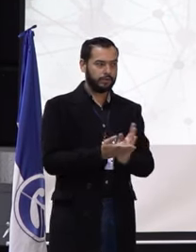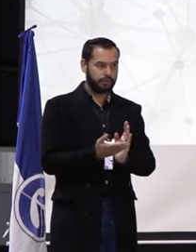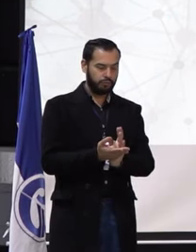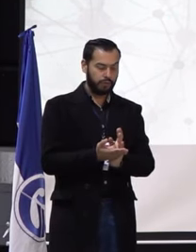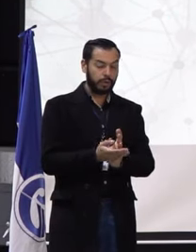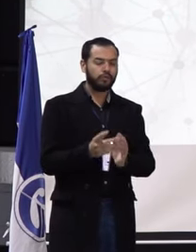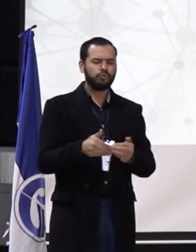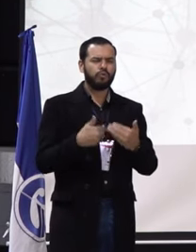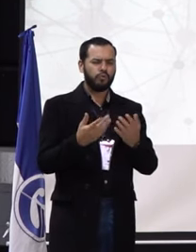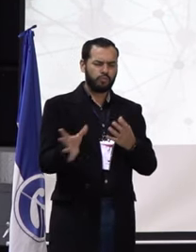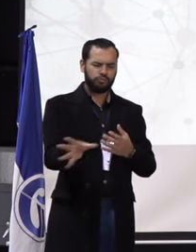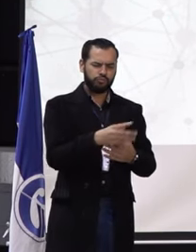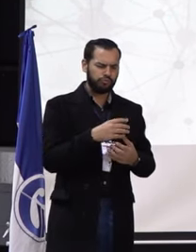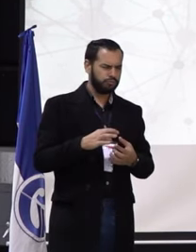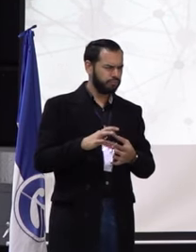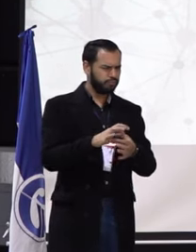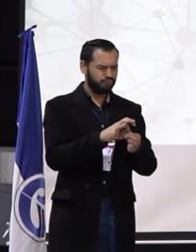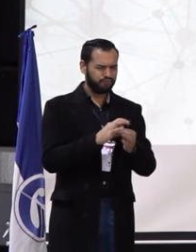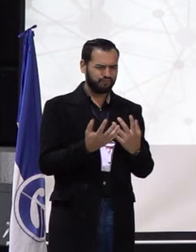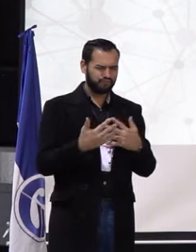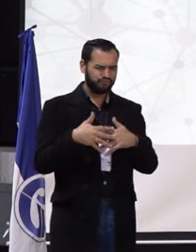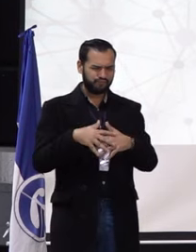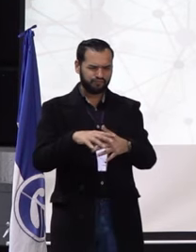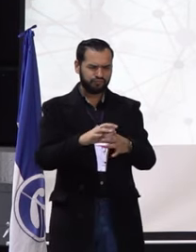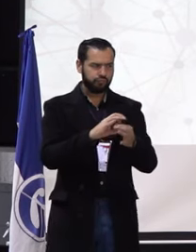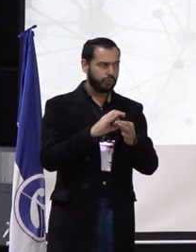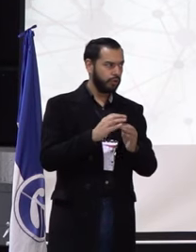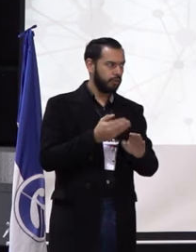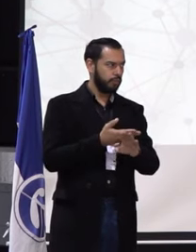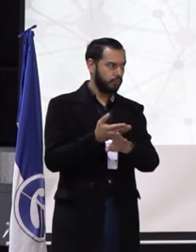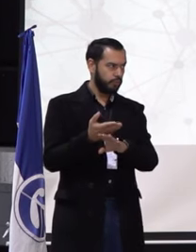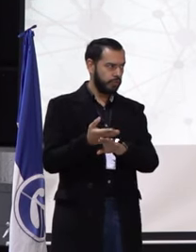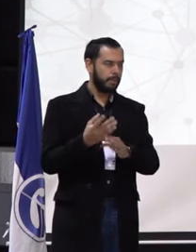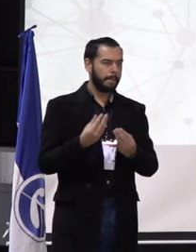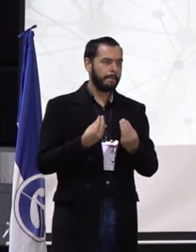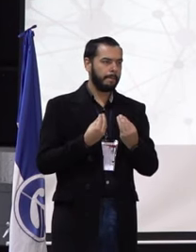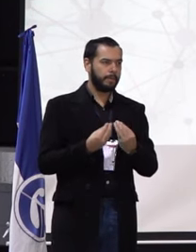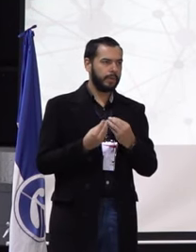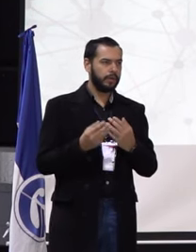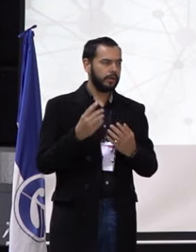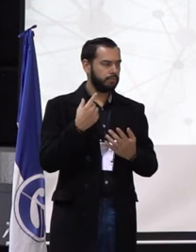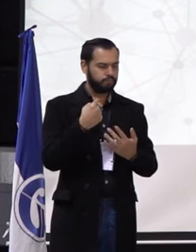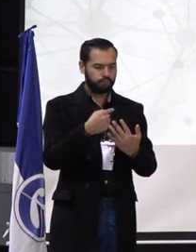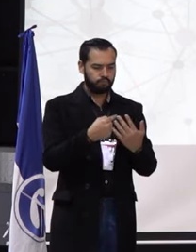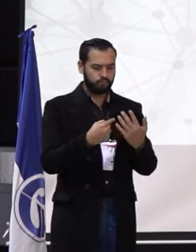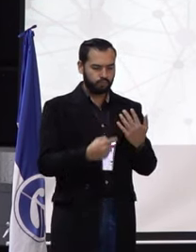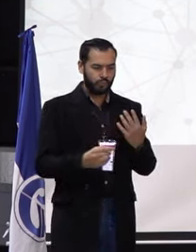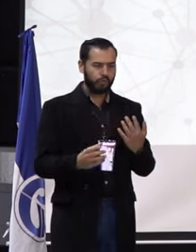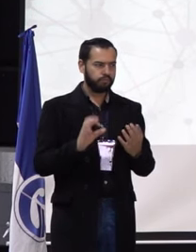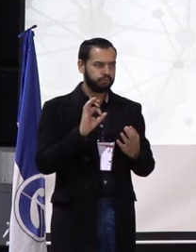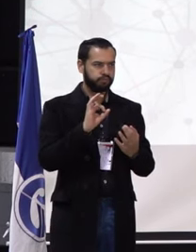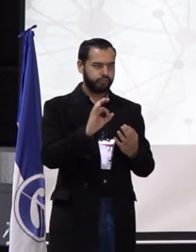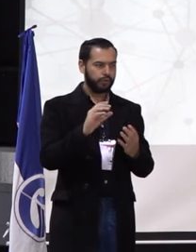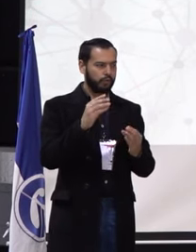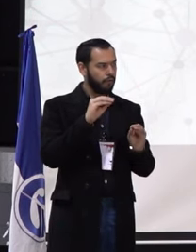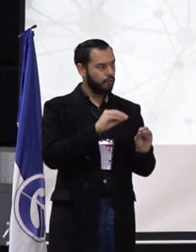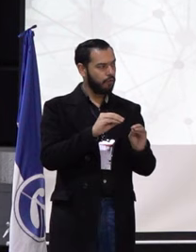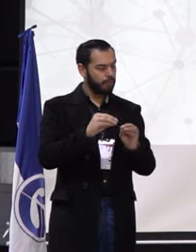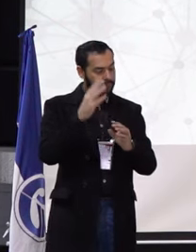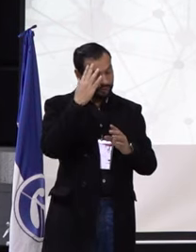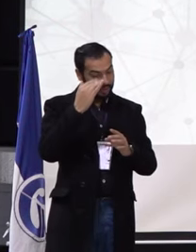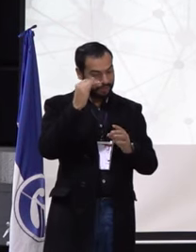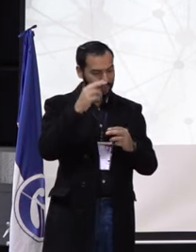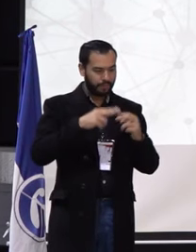cómo todos nosotros nos articulamos a esa propuesta para poder hacer unas cualidades de formación académica para participación en una